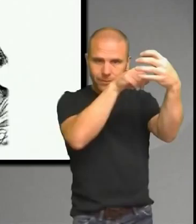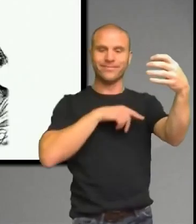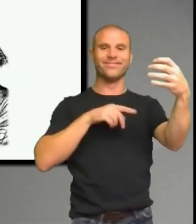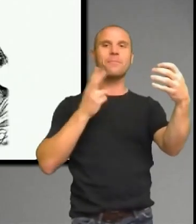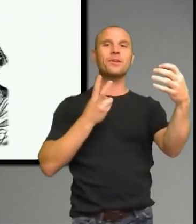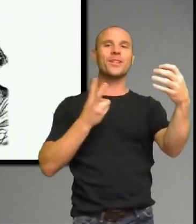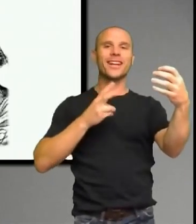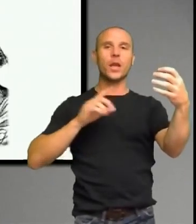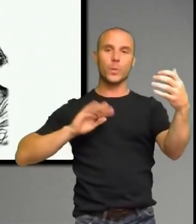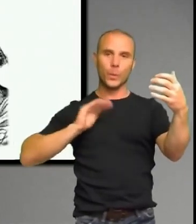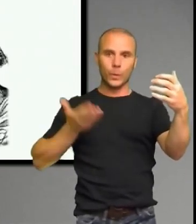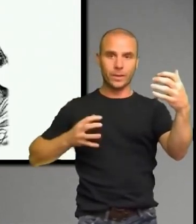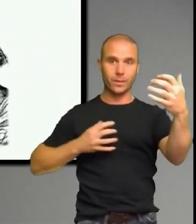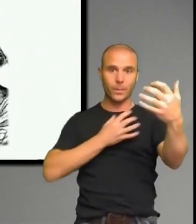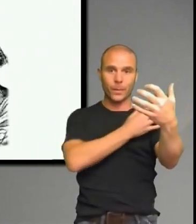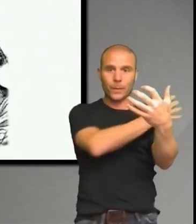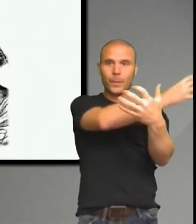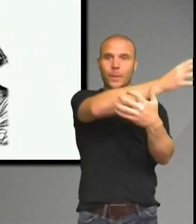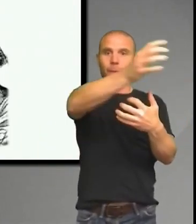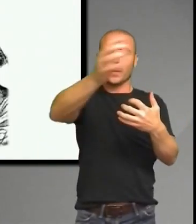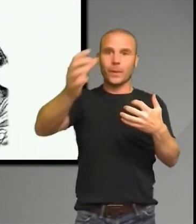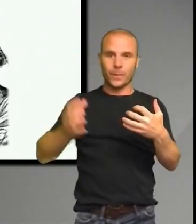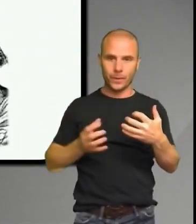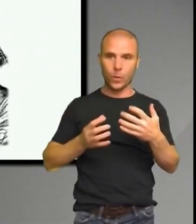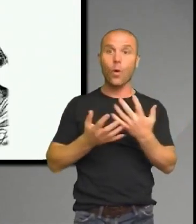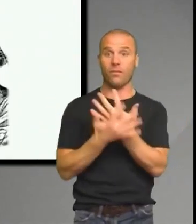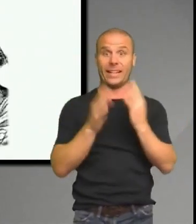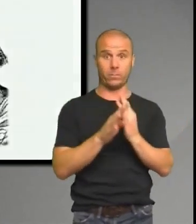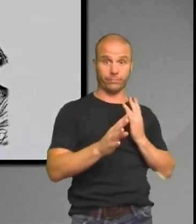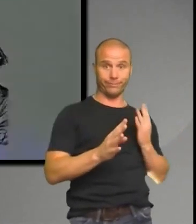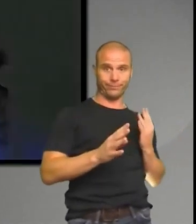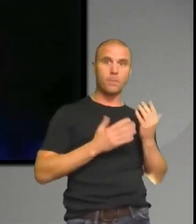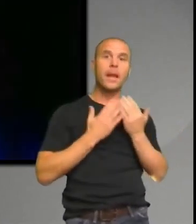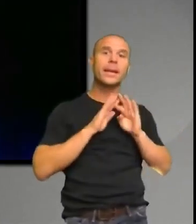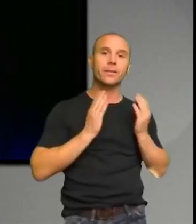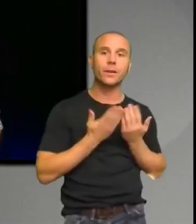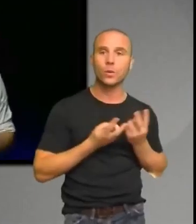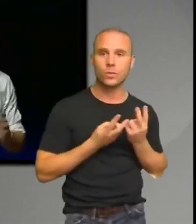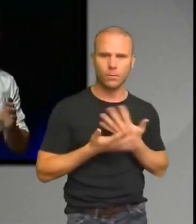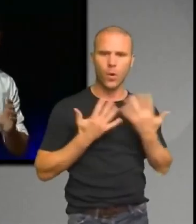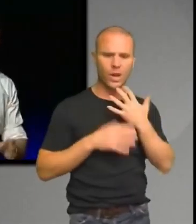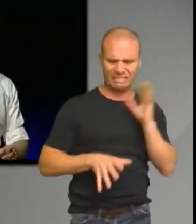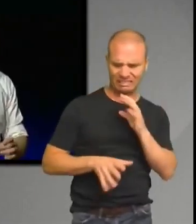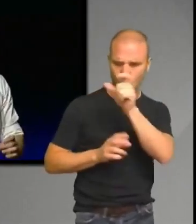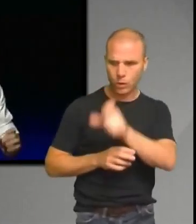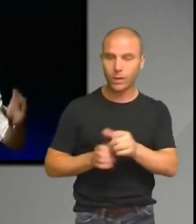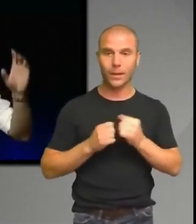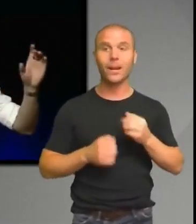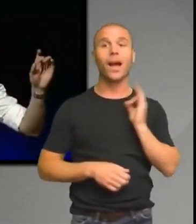många. Och det var många som var arga på. Men det stämde visar sig till slut för i och det så stämde observationerna